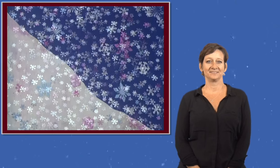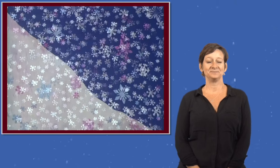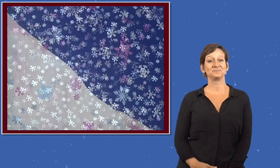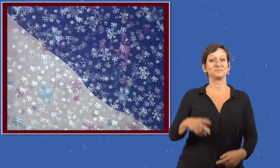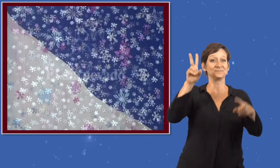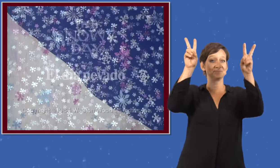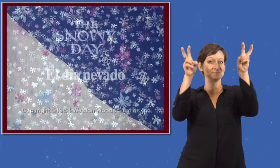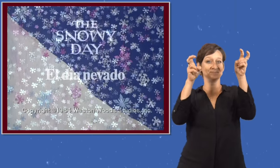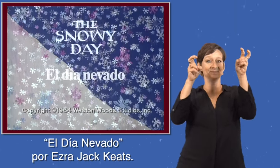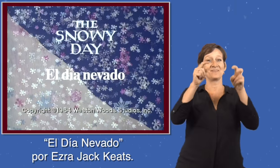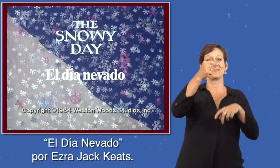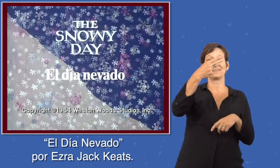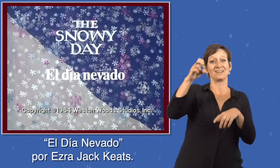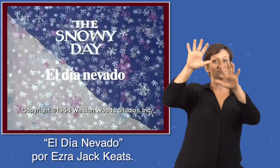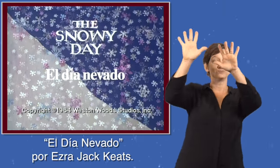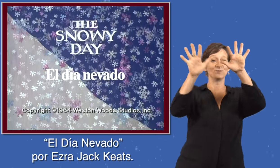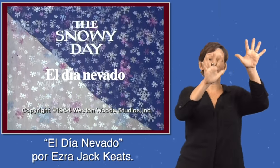El día nevado